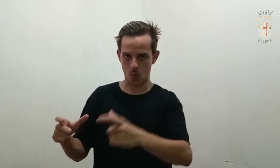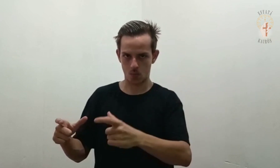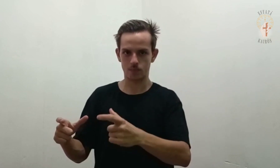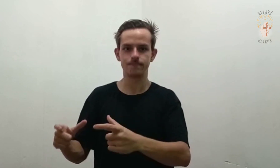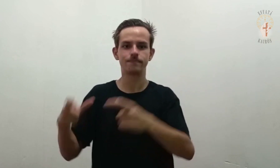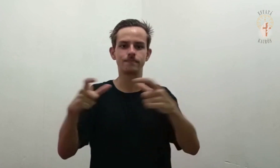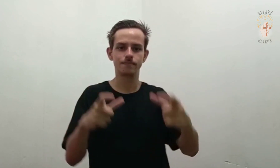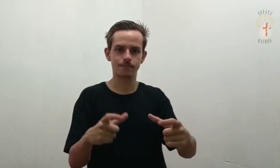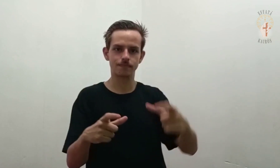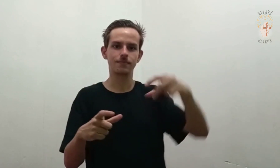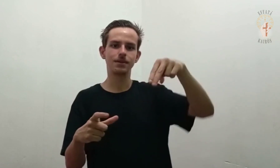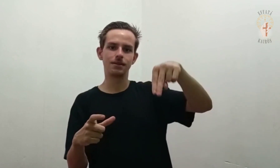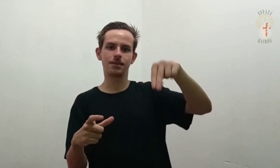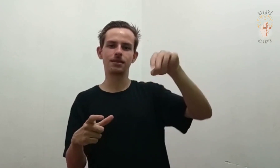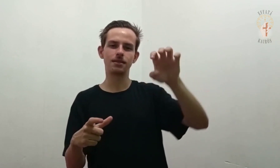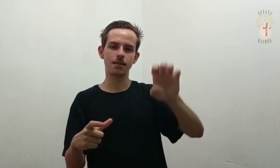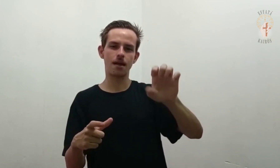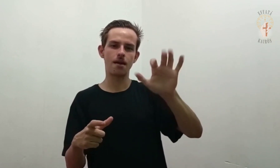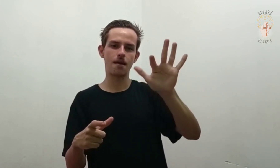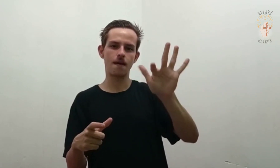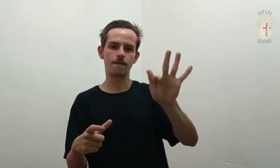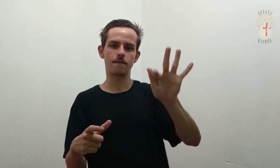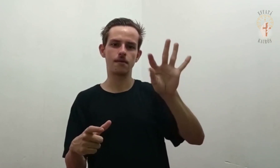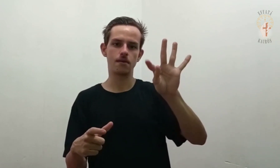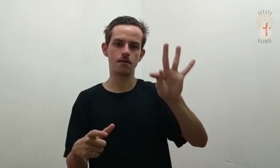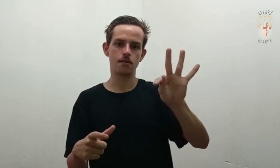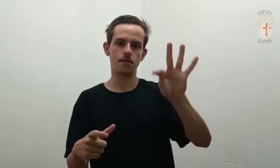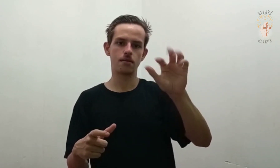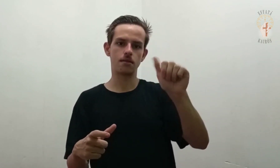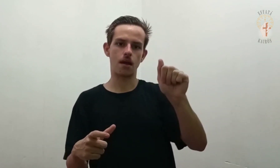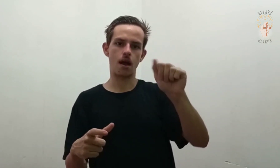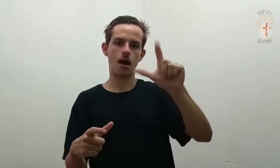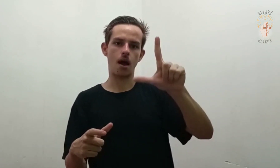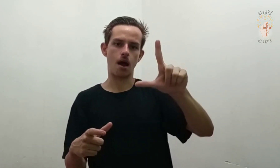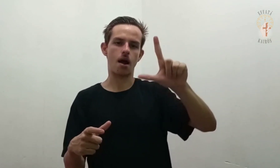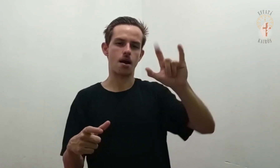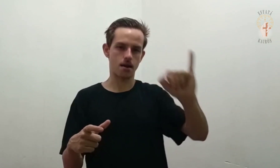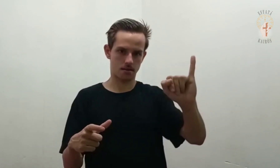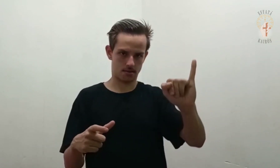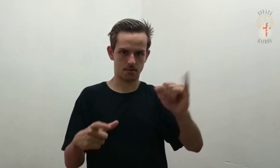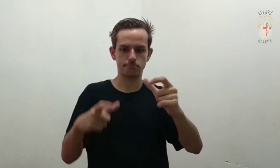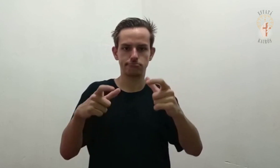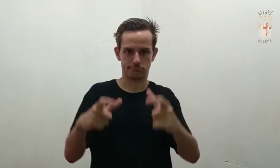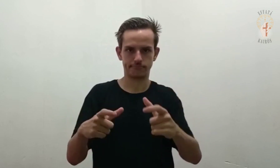Zabulon e a terra de Neftali.